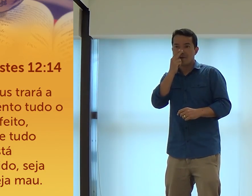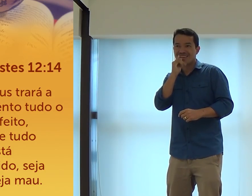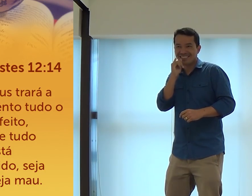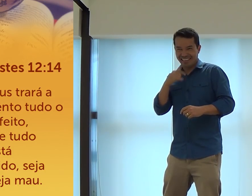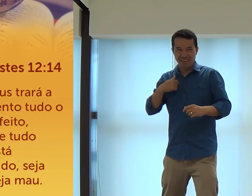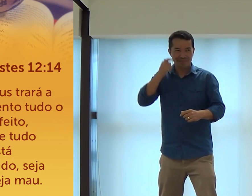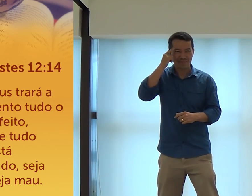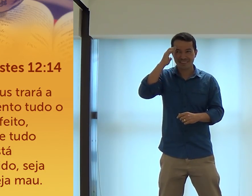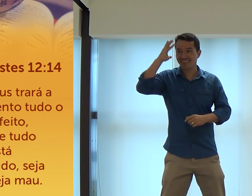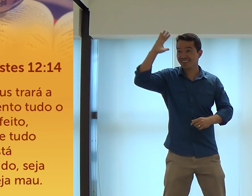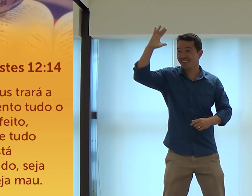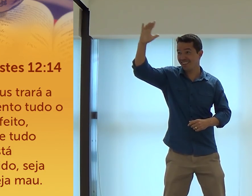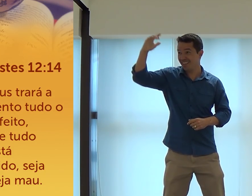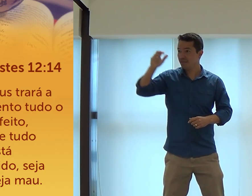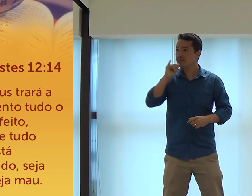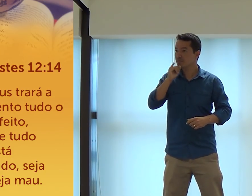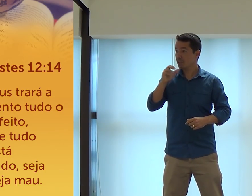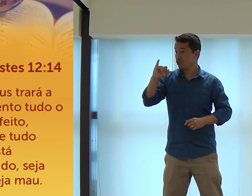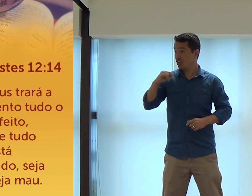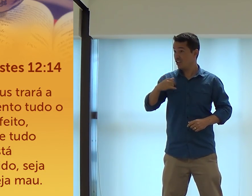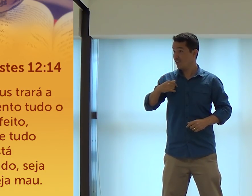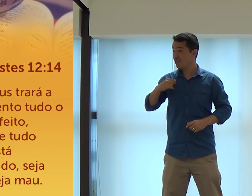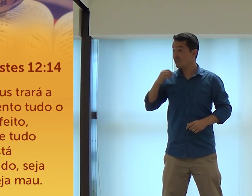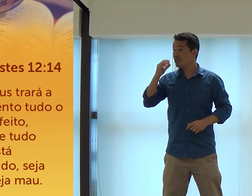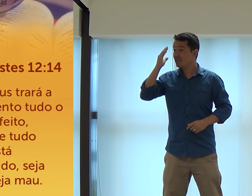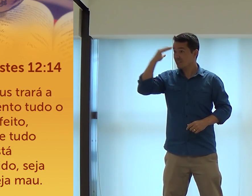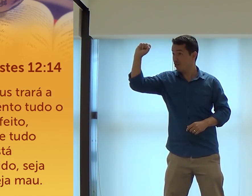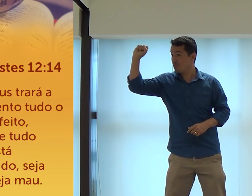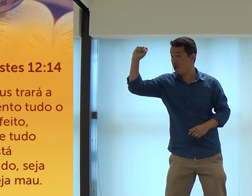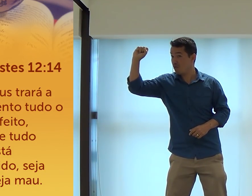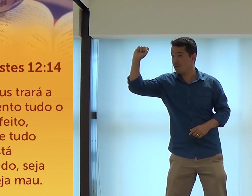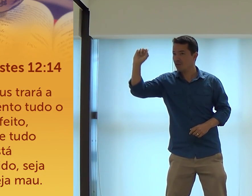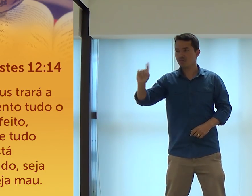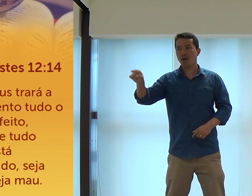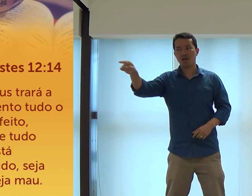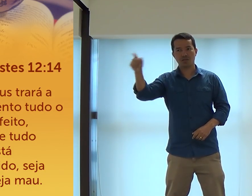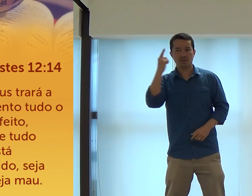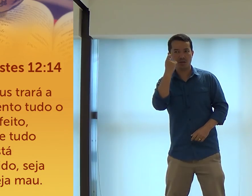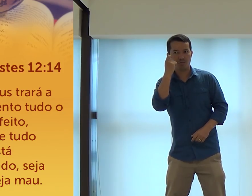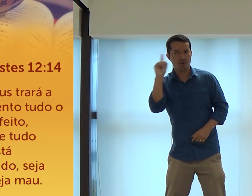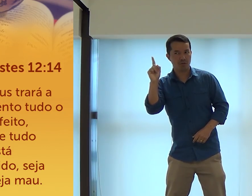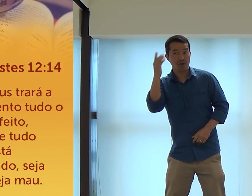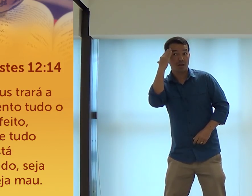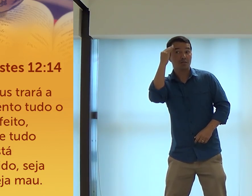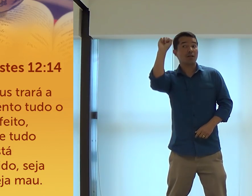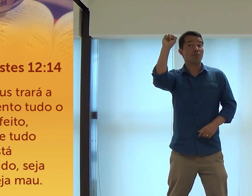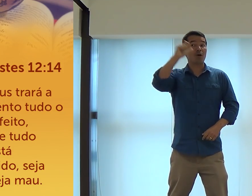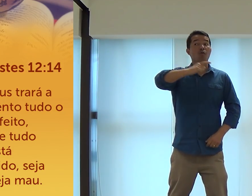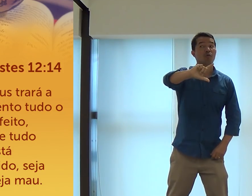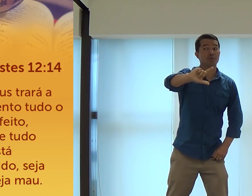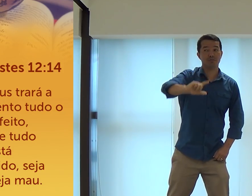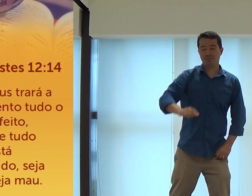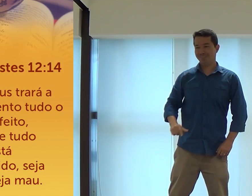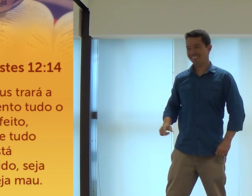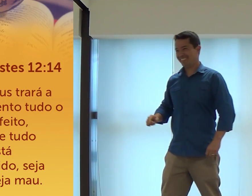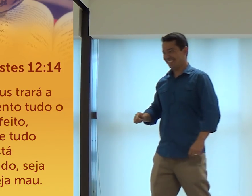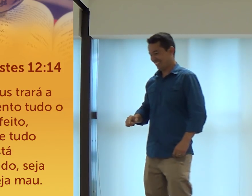isso. Né? Porque parece que é como se fosse um sonho. Não é esse Salomão, tá, gente? É o